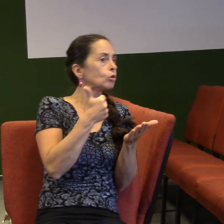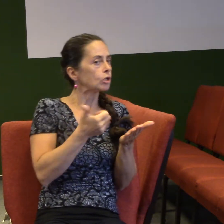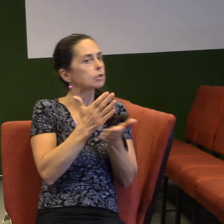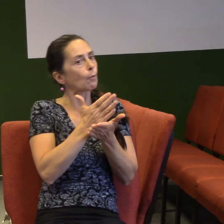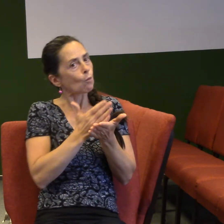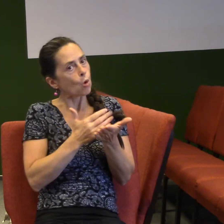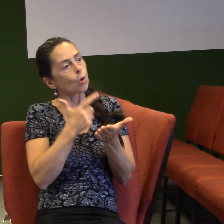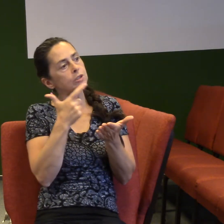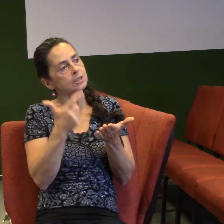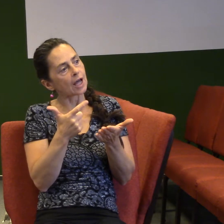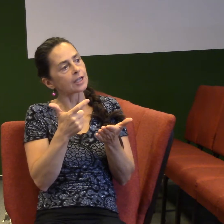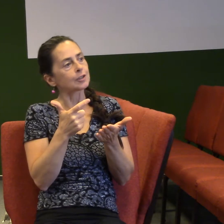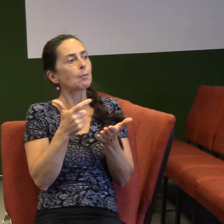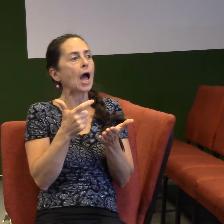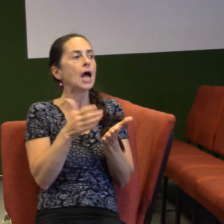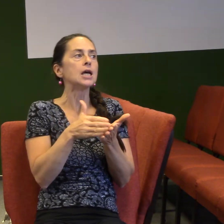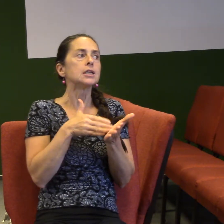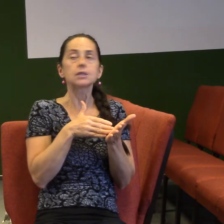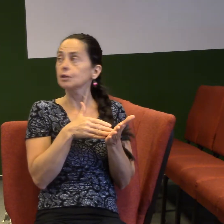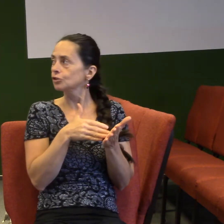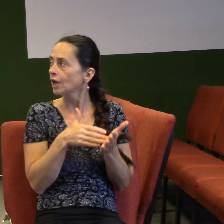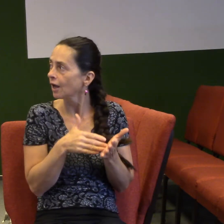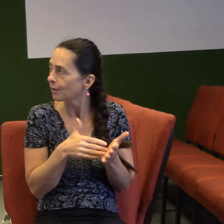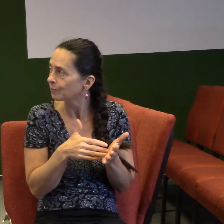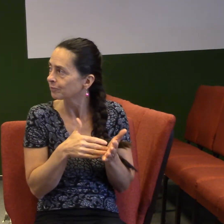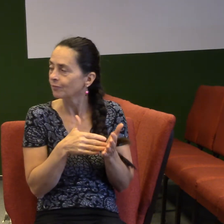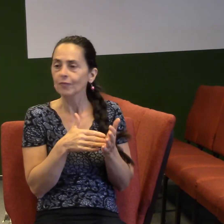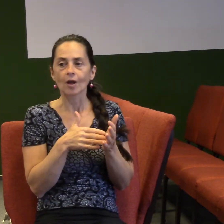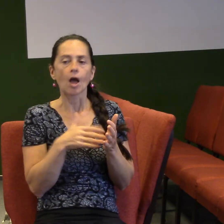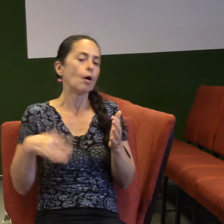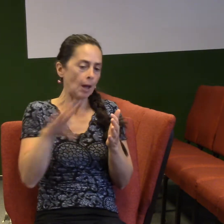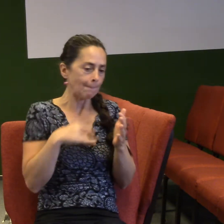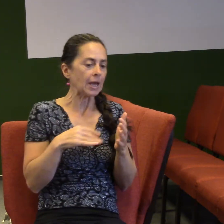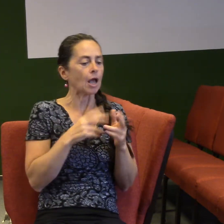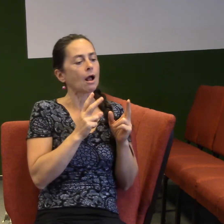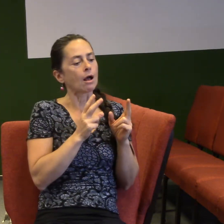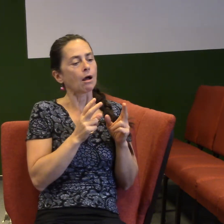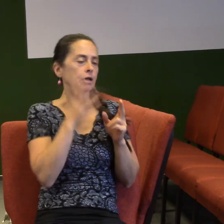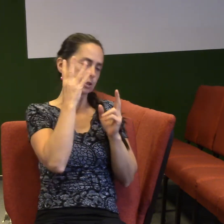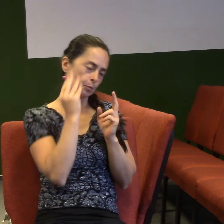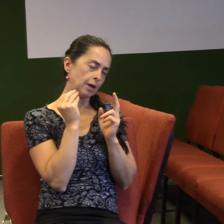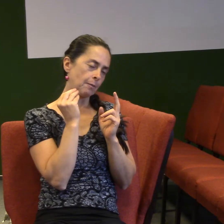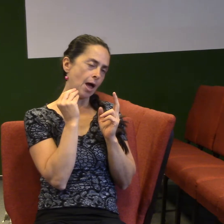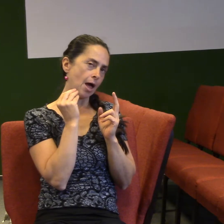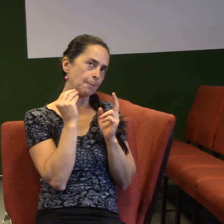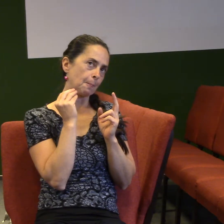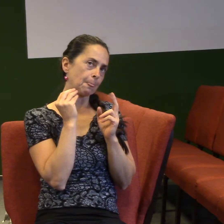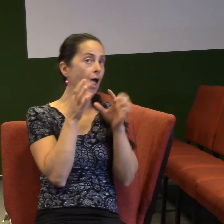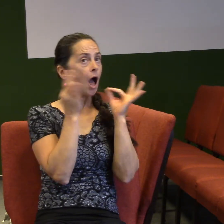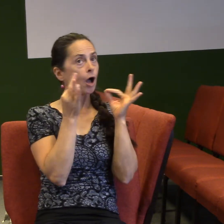začíná dělat takové věci. Že prostě ležíme v posteli a teď on tak jako tak bloumá tím